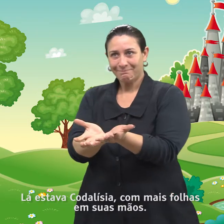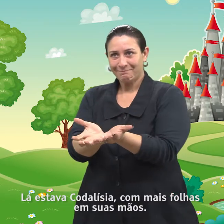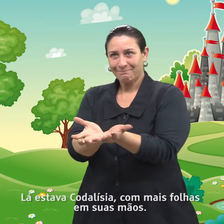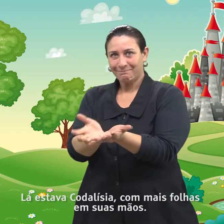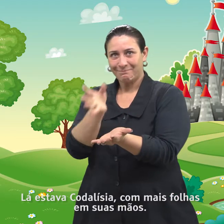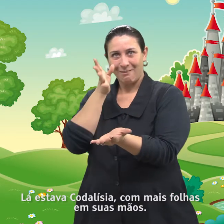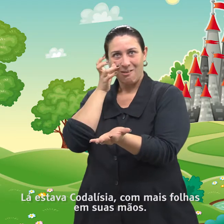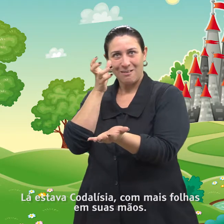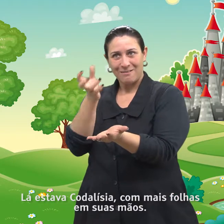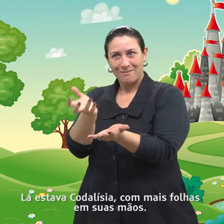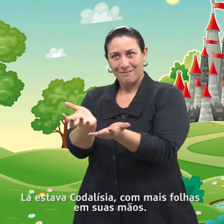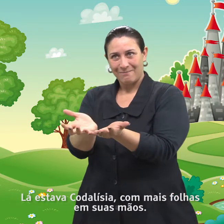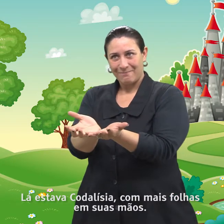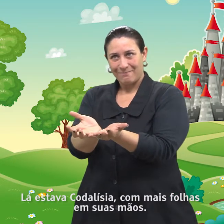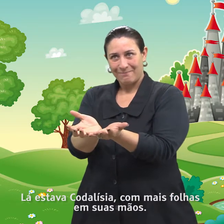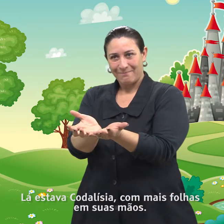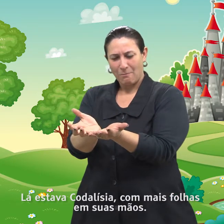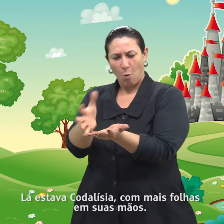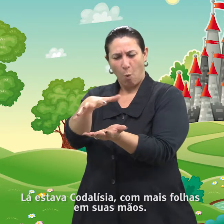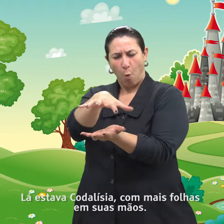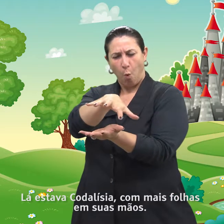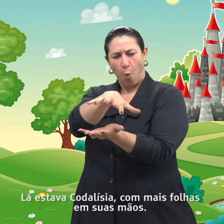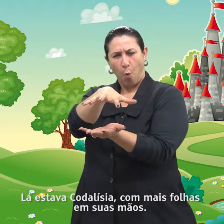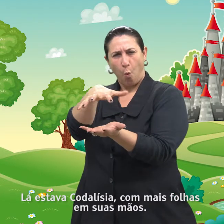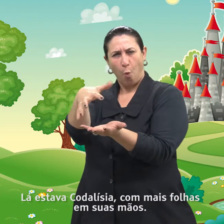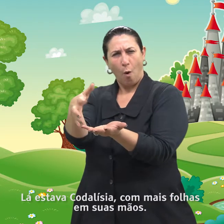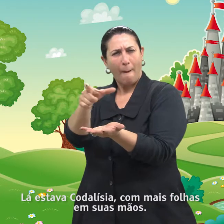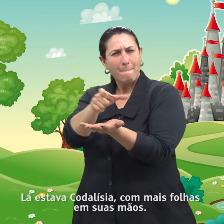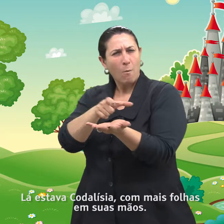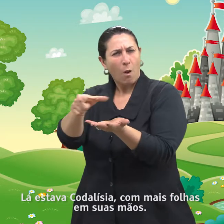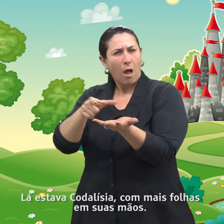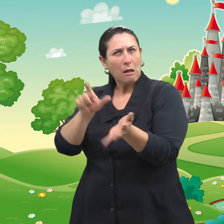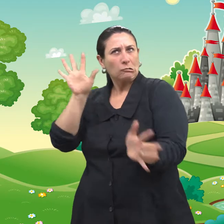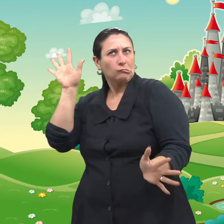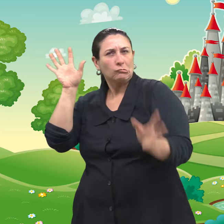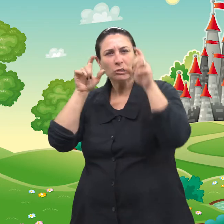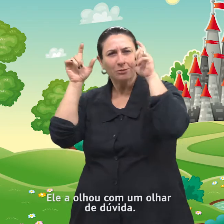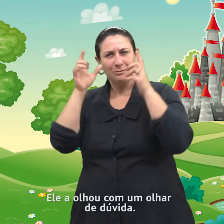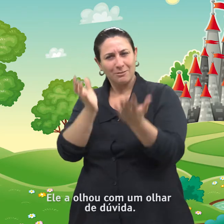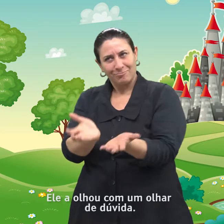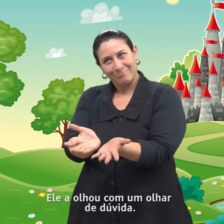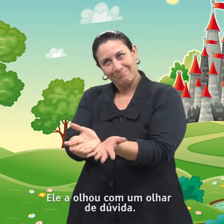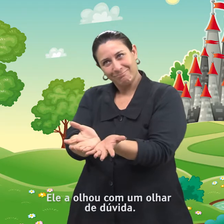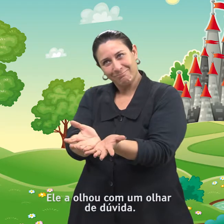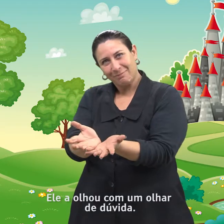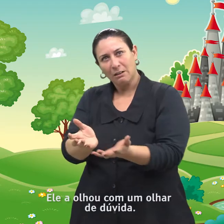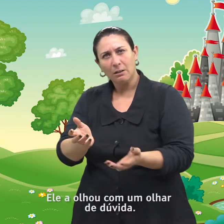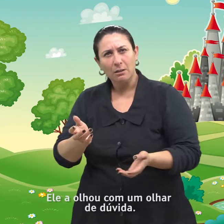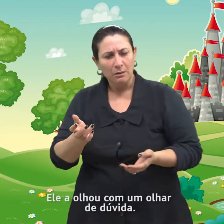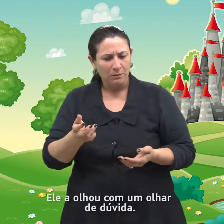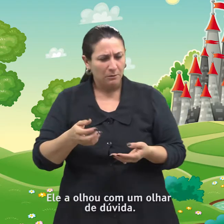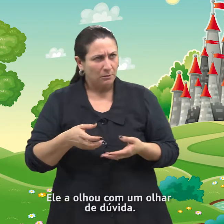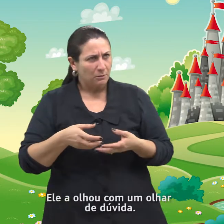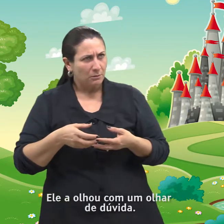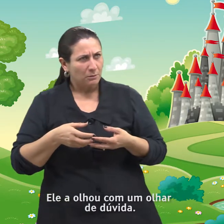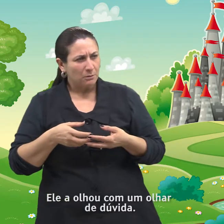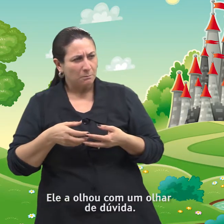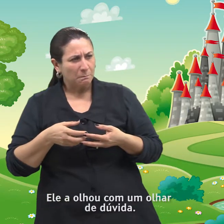Codalísia, com mais folhas em suas mãos. Ele a olhou com um olhar de dúvida